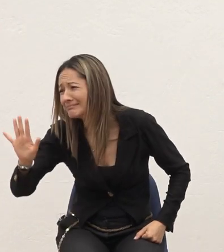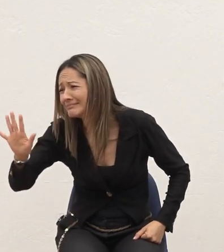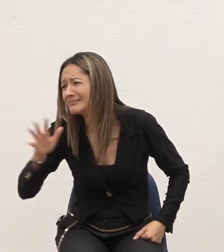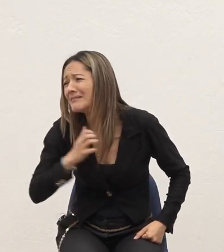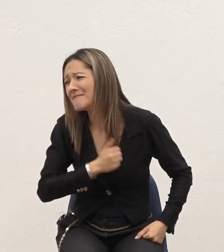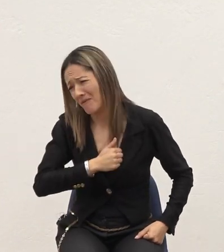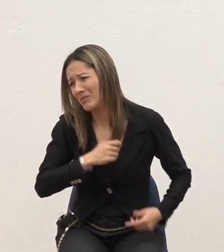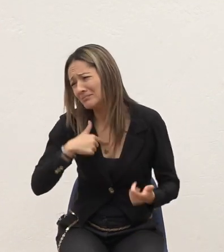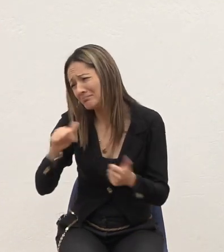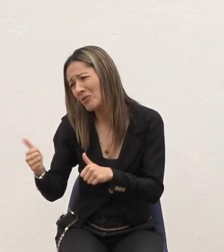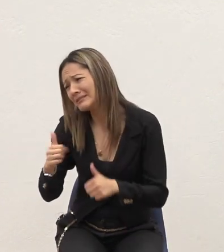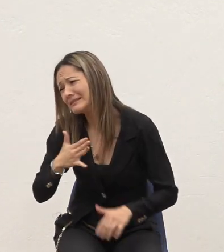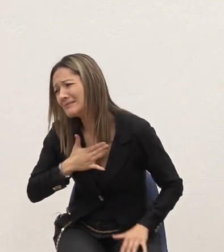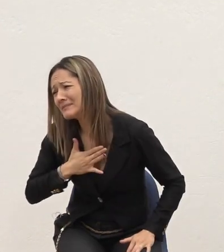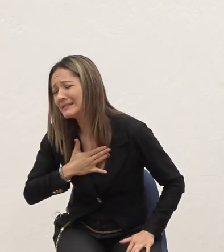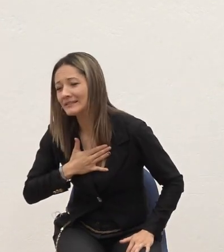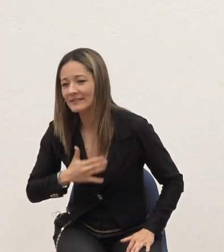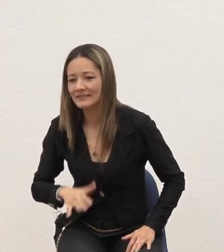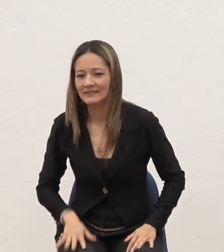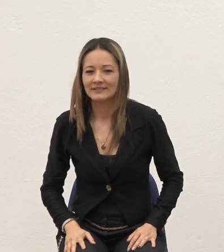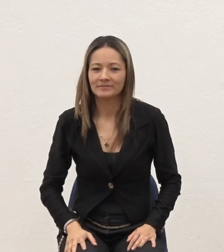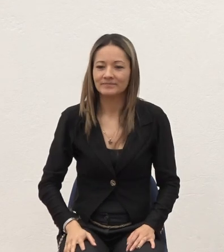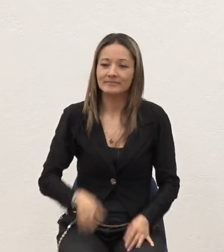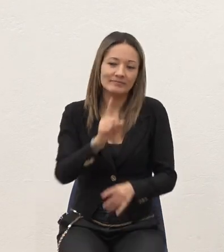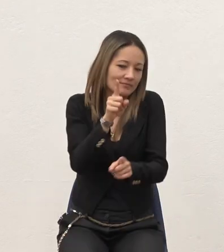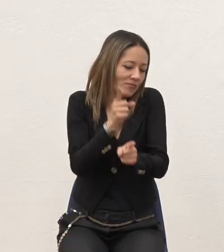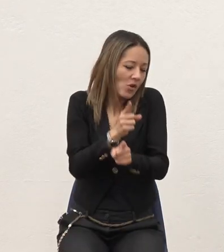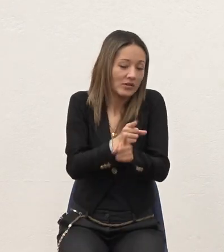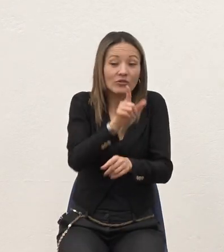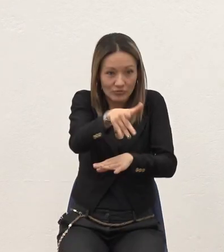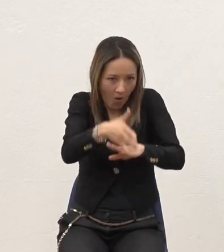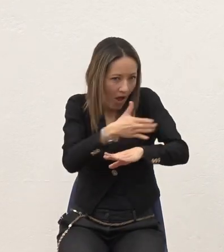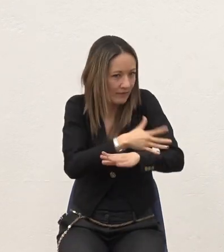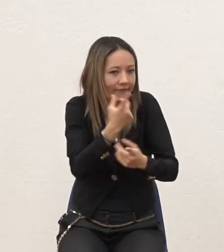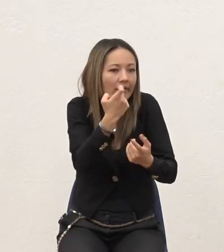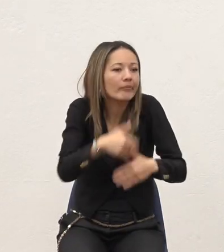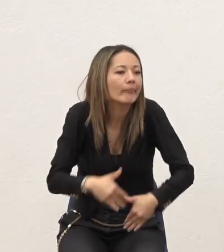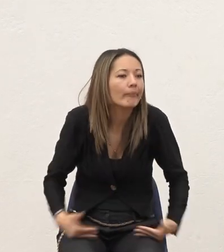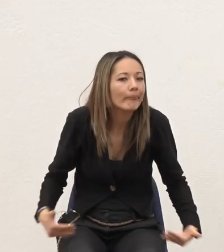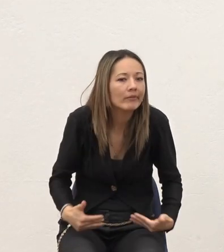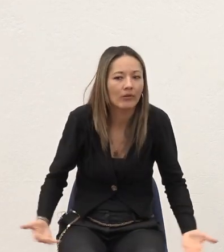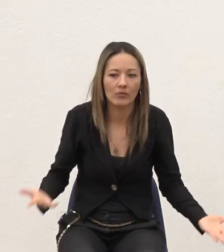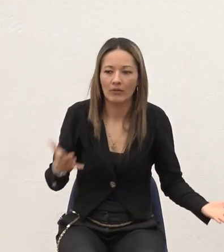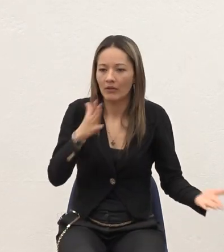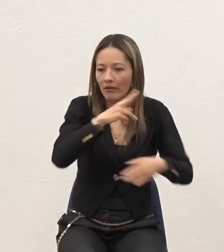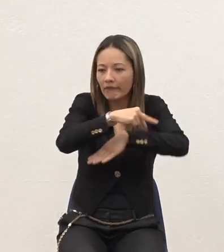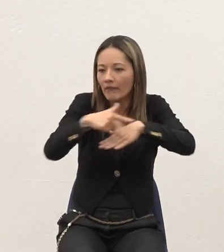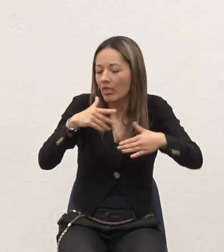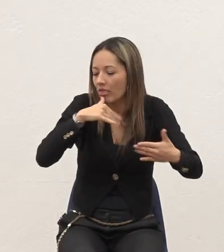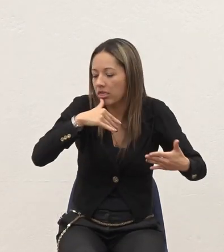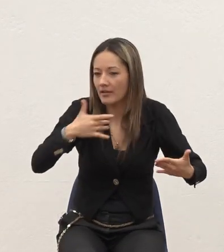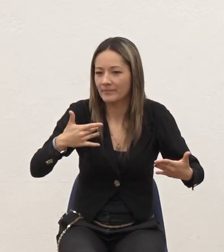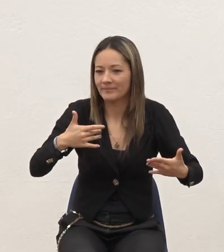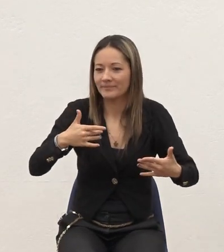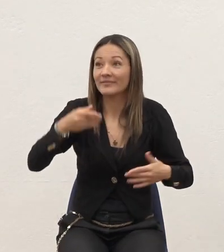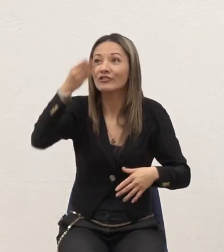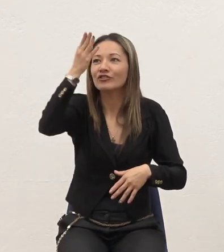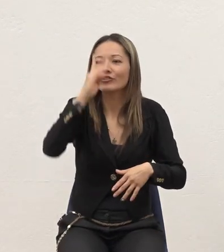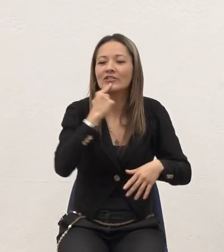bautizas Pues efectivamente Como yo les había dicho No traía pantaloneta De baño Pues el señor Me desnudó